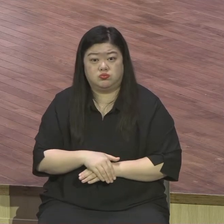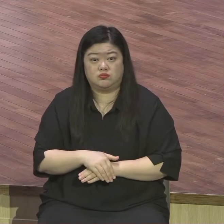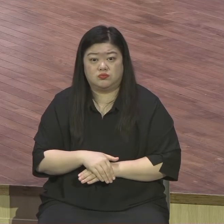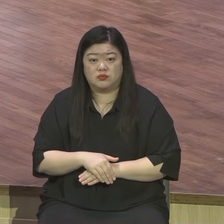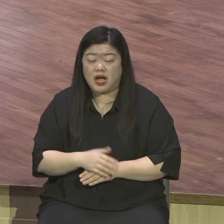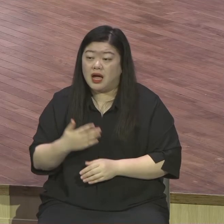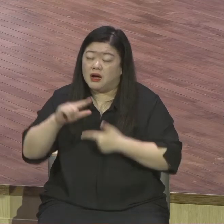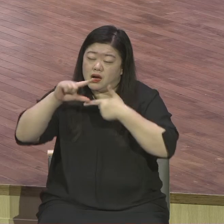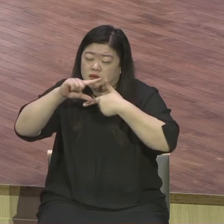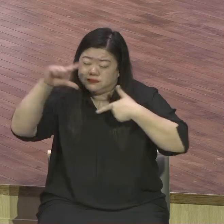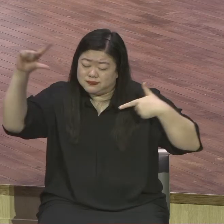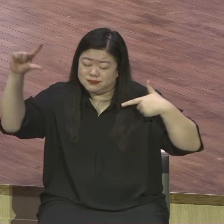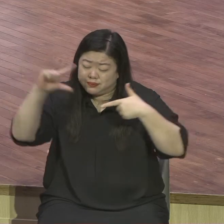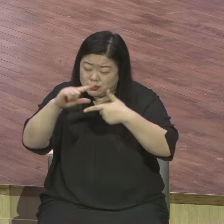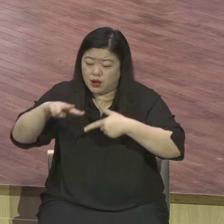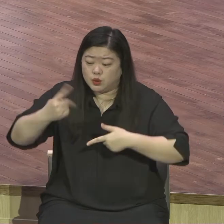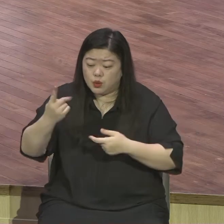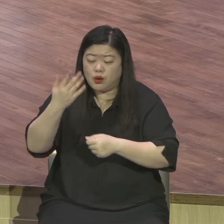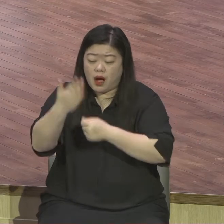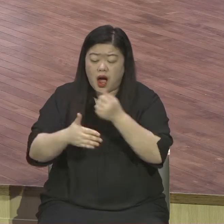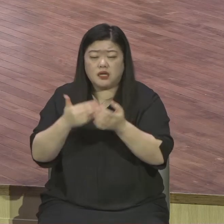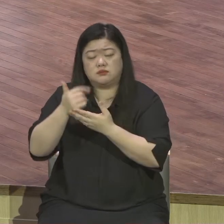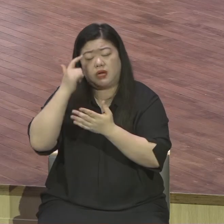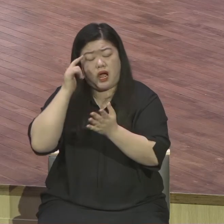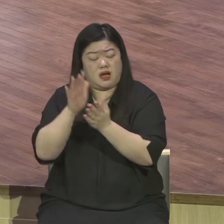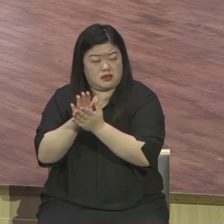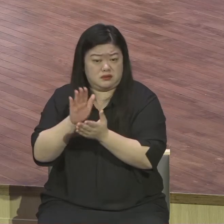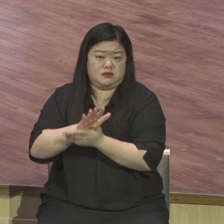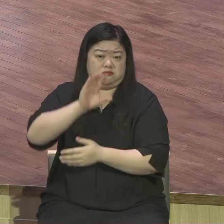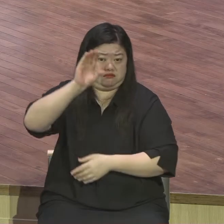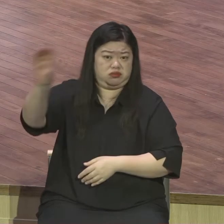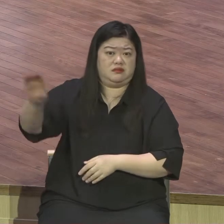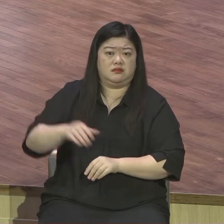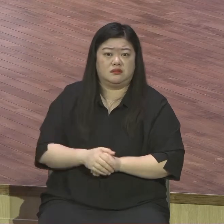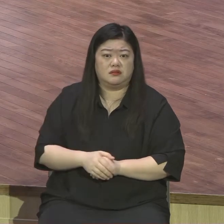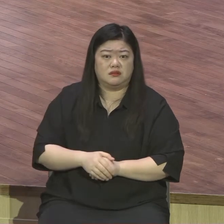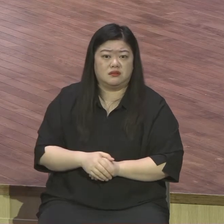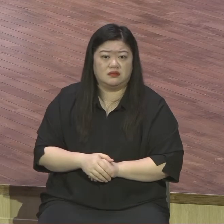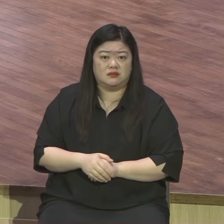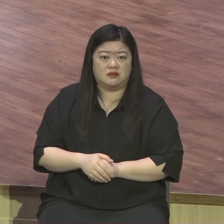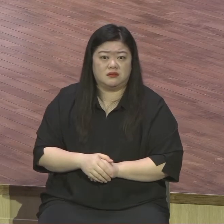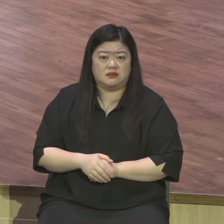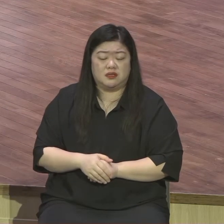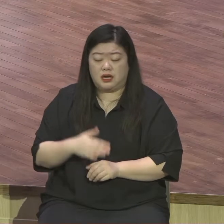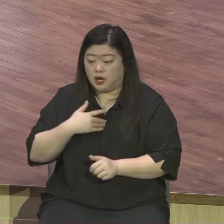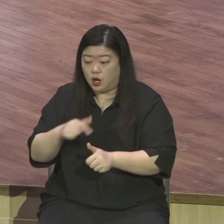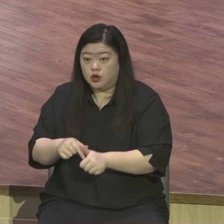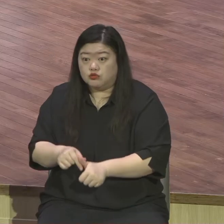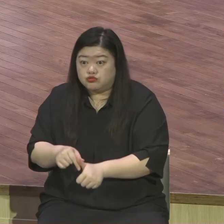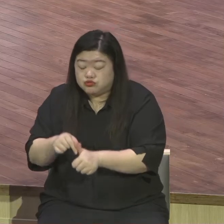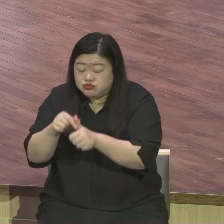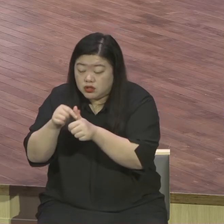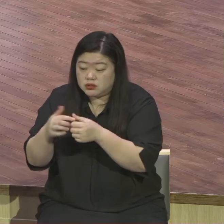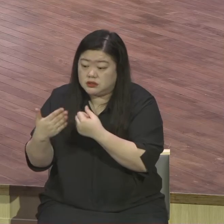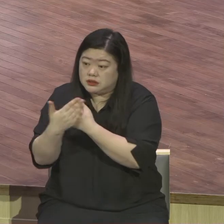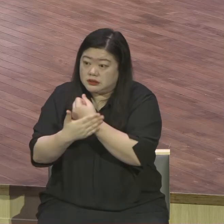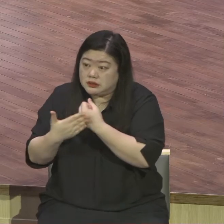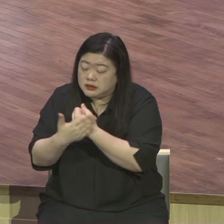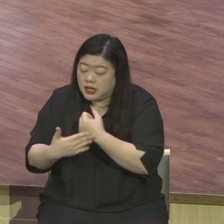우리는 그럴 손재예요 살리시기도 하시고 죽이시도 하시고 건강하게도 하시고 약하게도